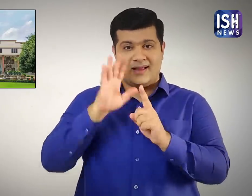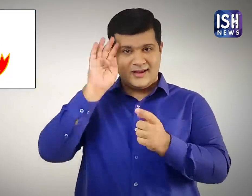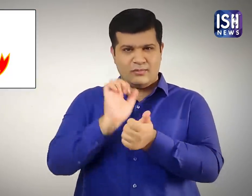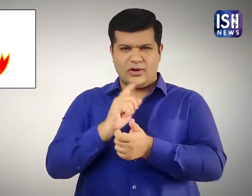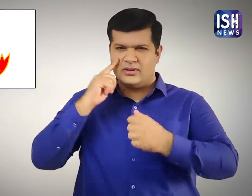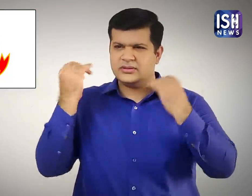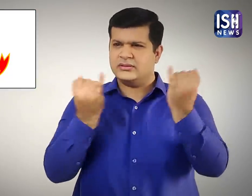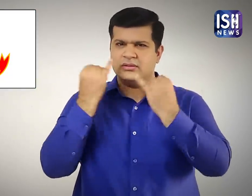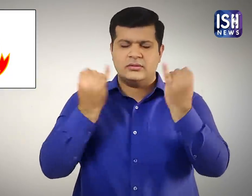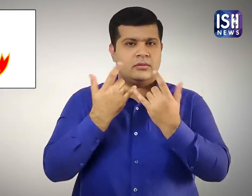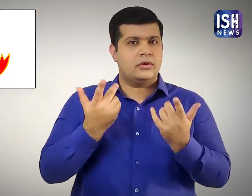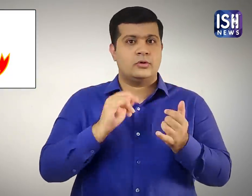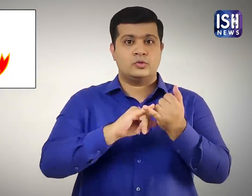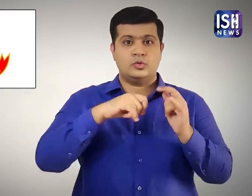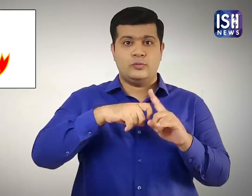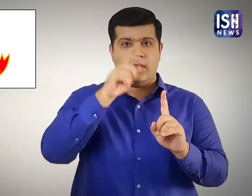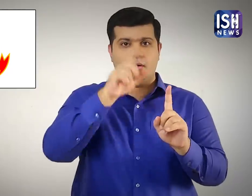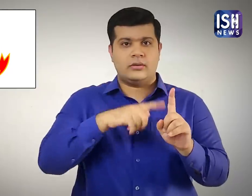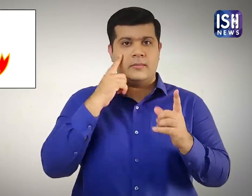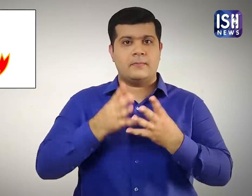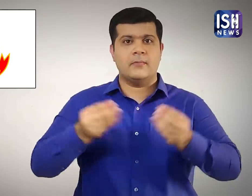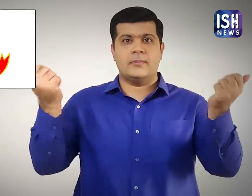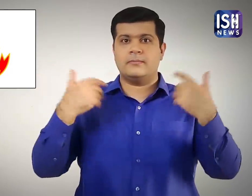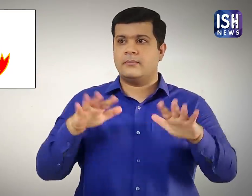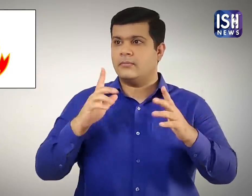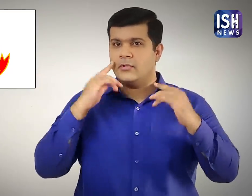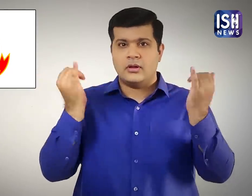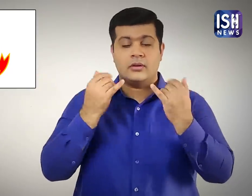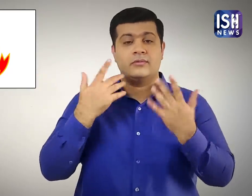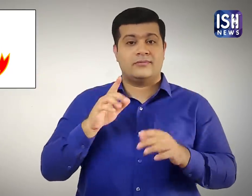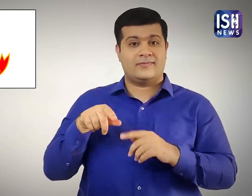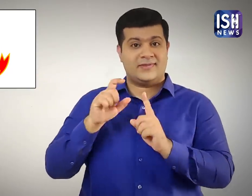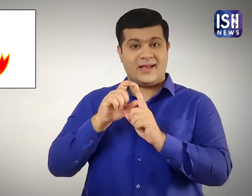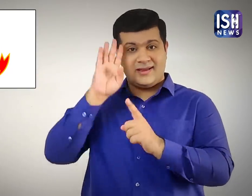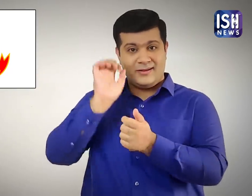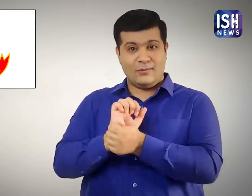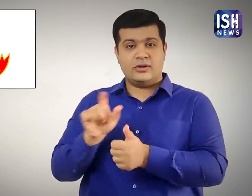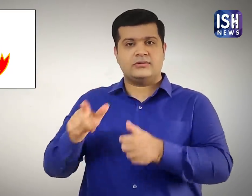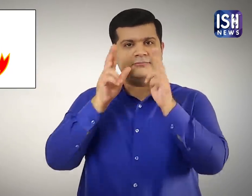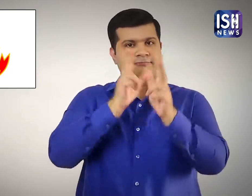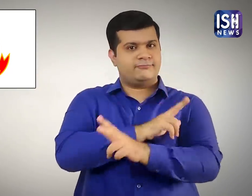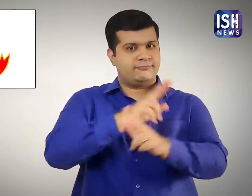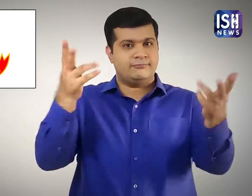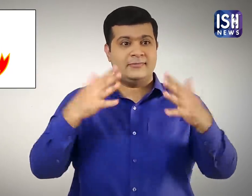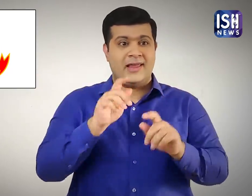दिली पुलीस ने सुशील कुमार की गरफतारी के लिए सूचना देने वाले को एक लाक रुपे का इनाम की घोशना की